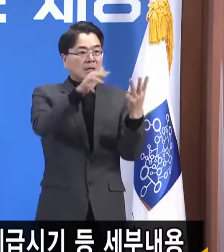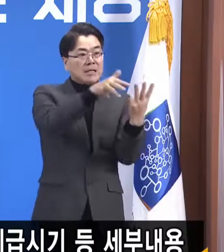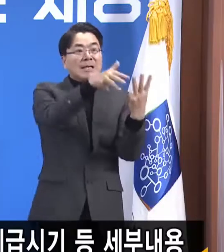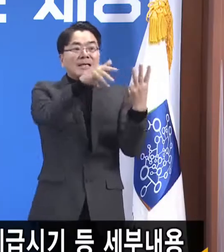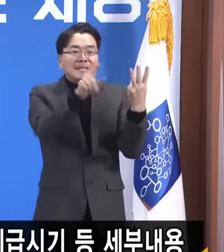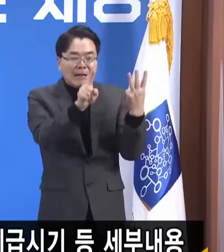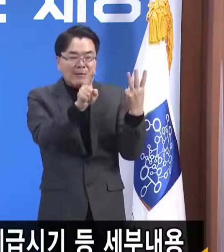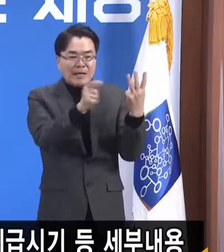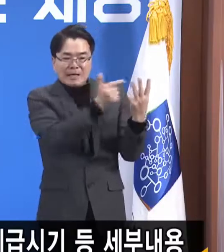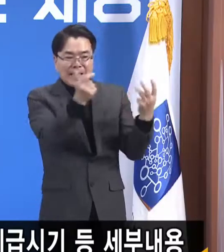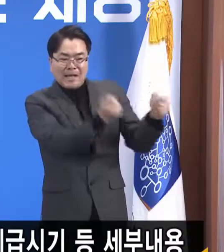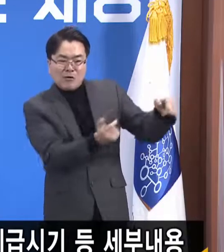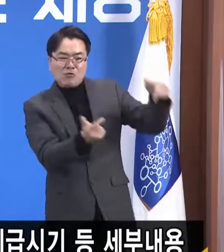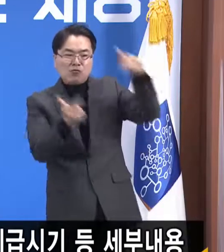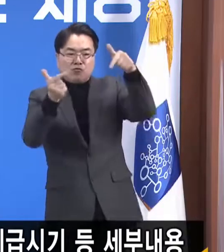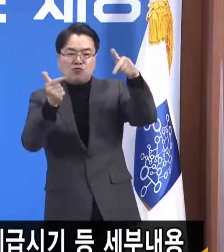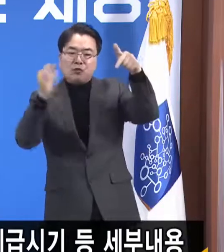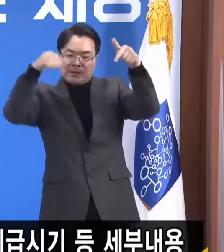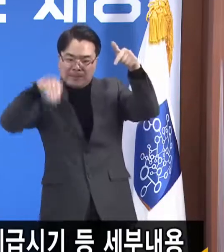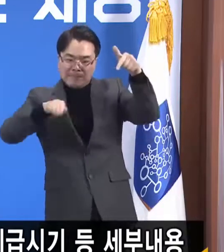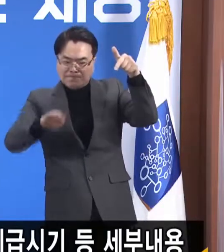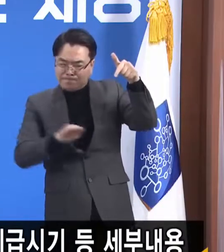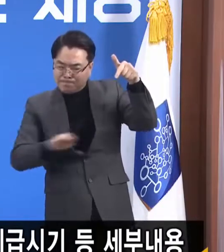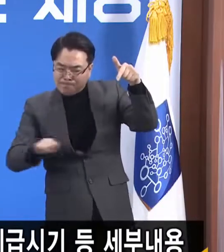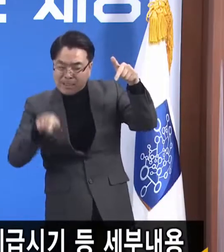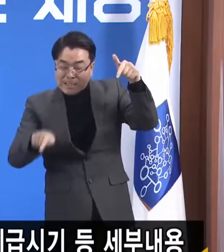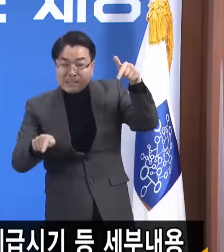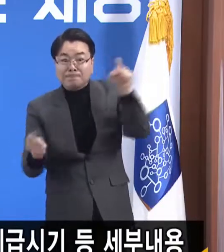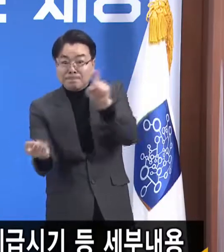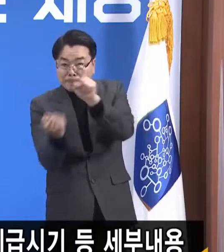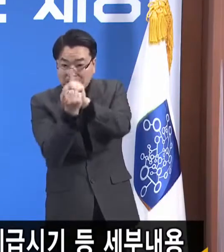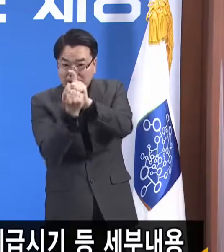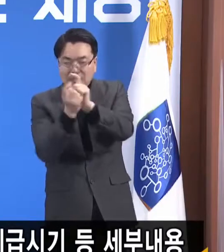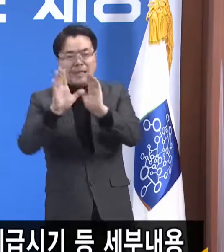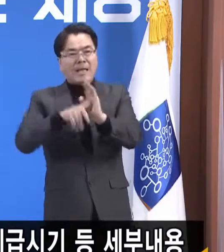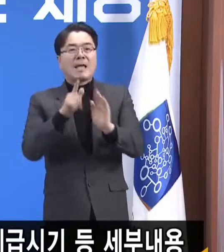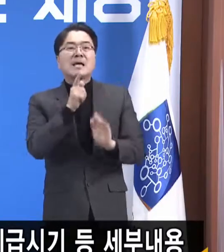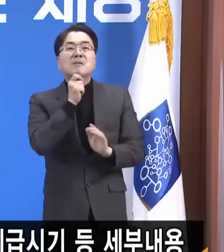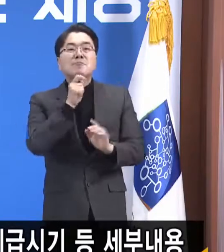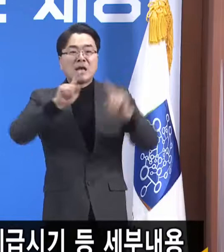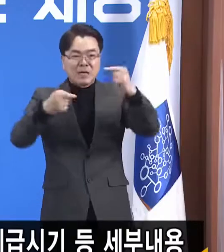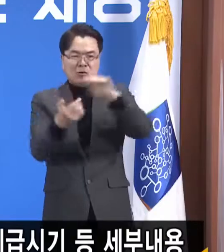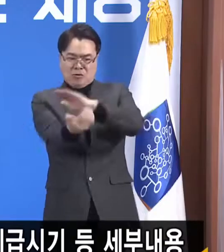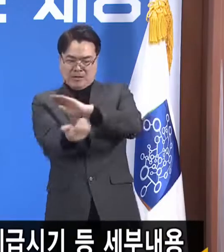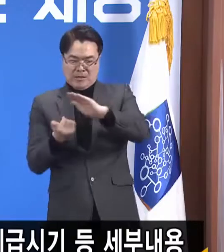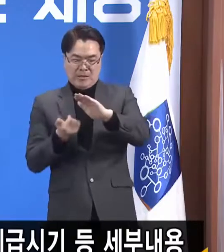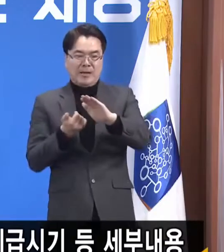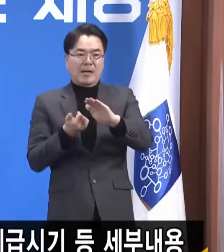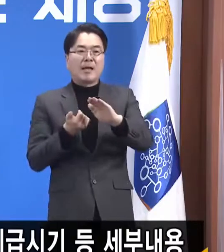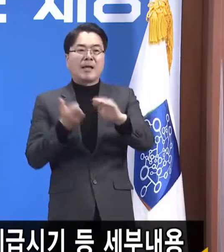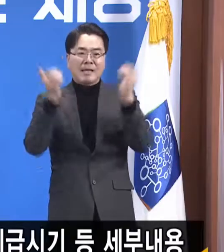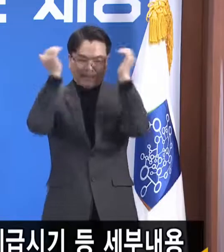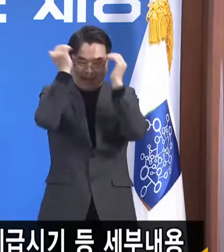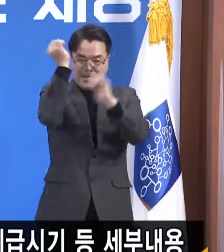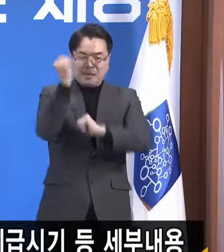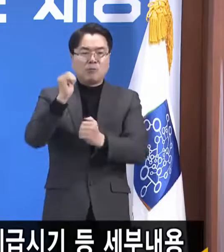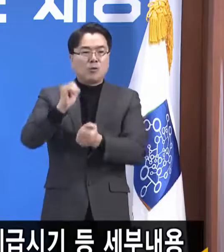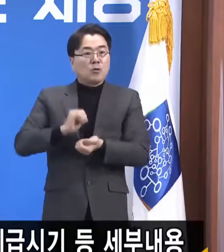저점에 도달했다고 보이지는 지금 설 명절 전에 재난기본소득을 지급하는 것이